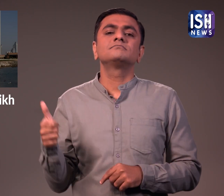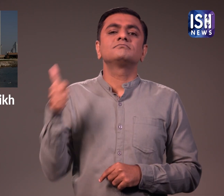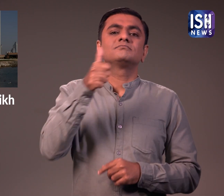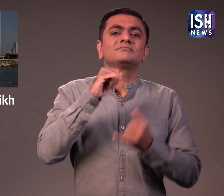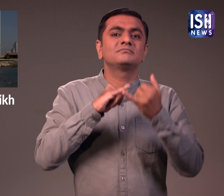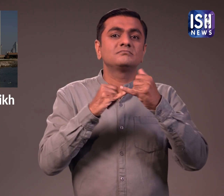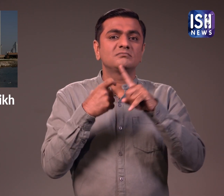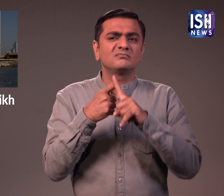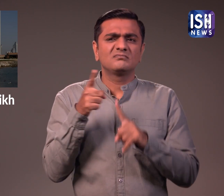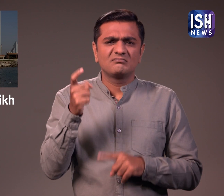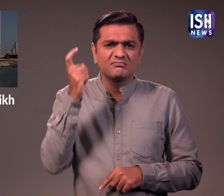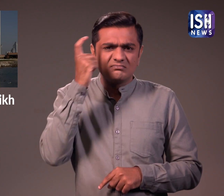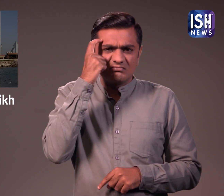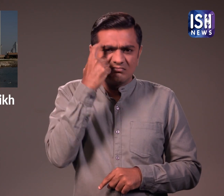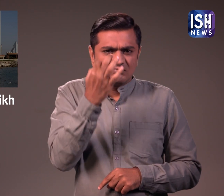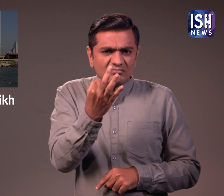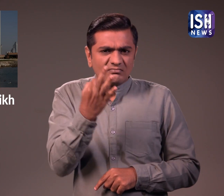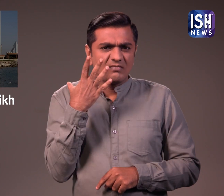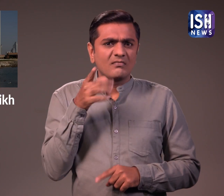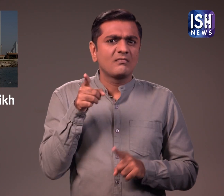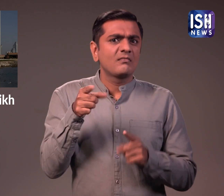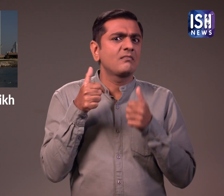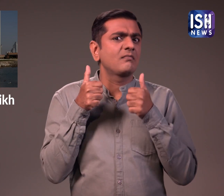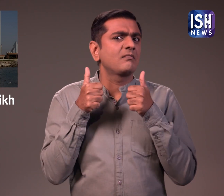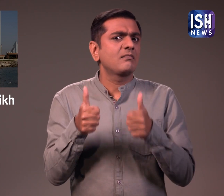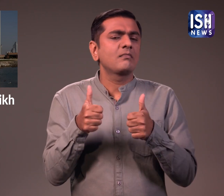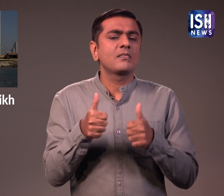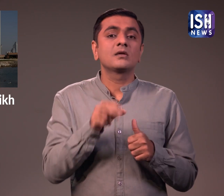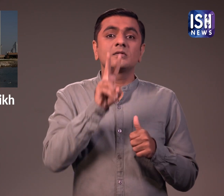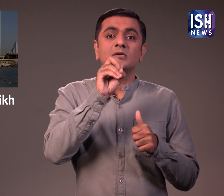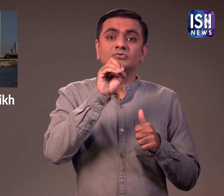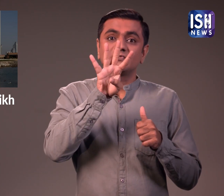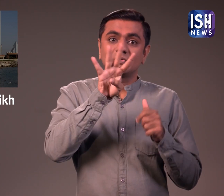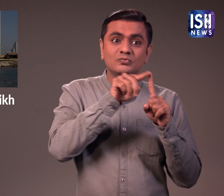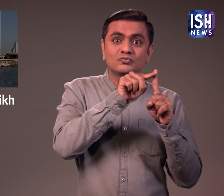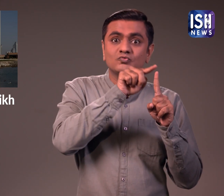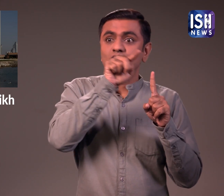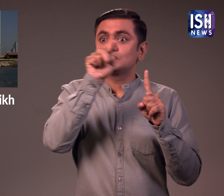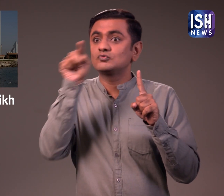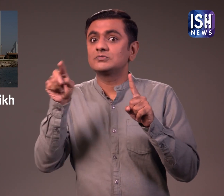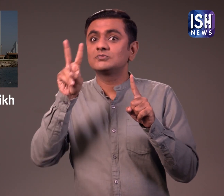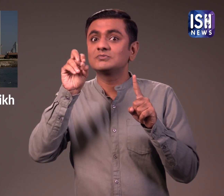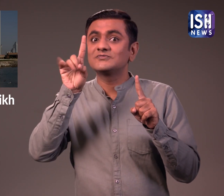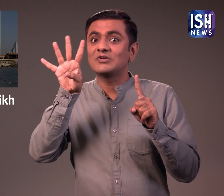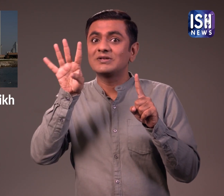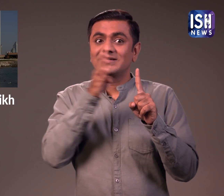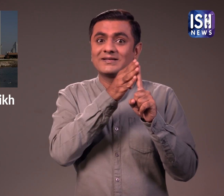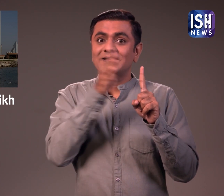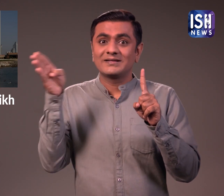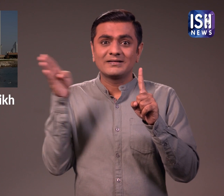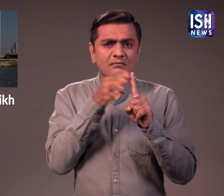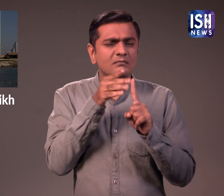खलिफा ने कारभार संभाला वे एक चतुर नेता थे 2004 से 2014 के बीच शेक ने